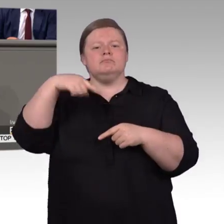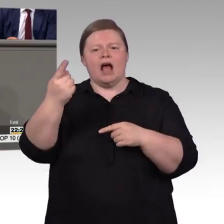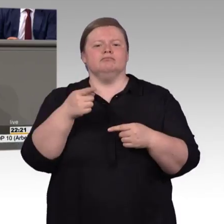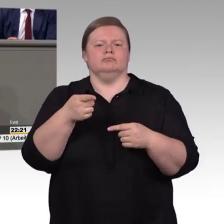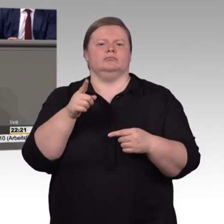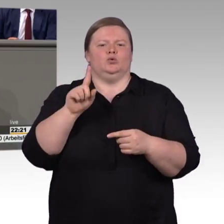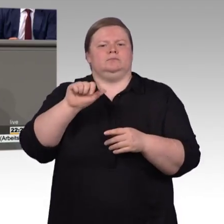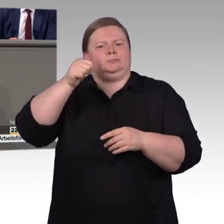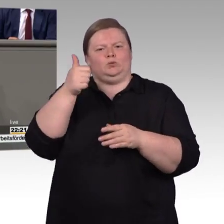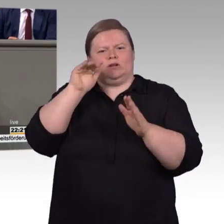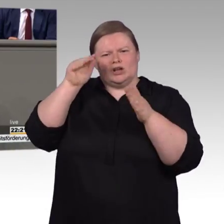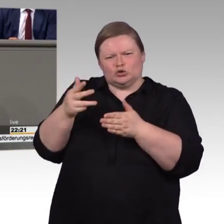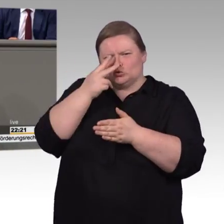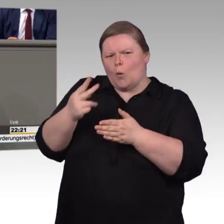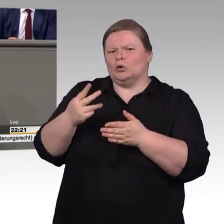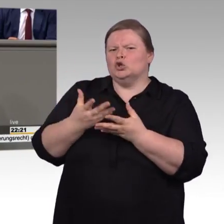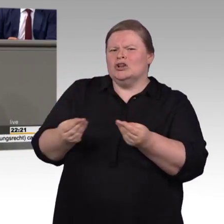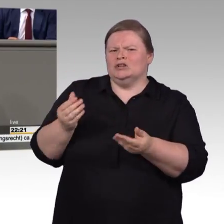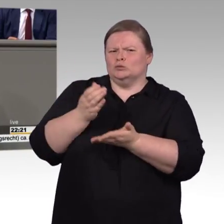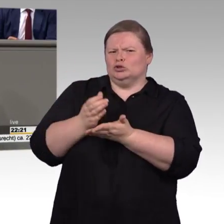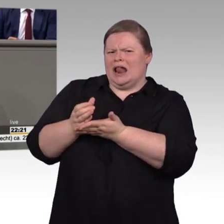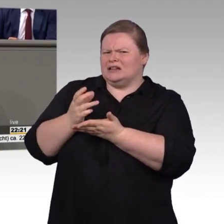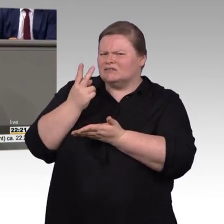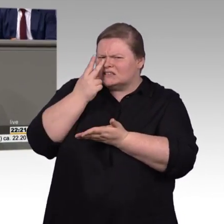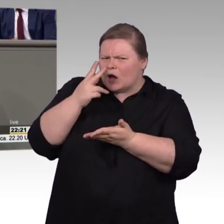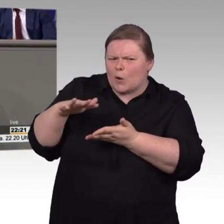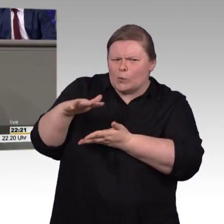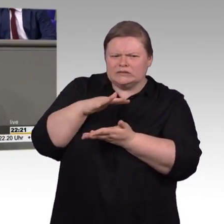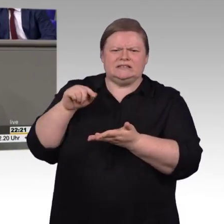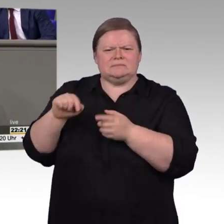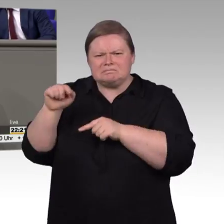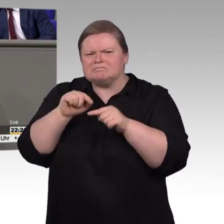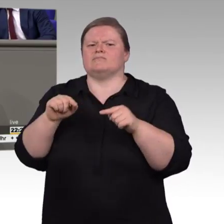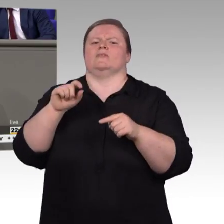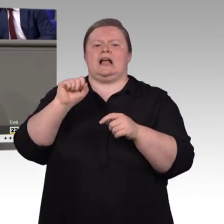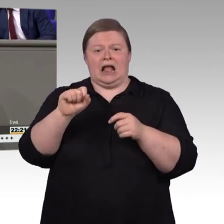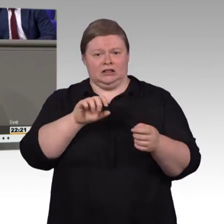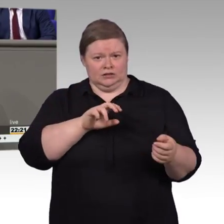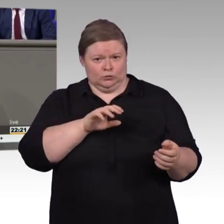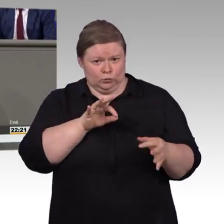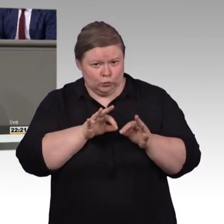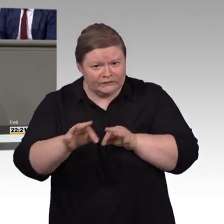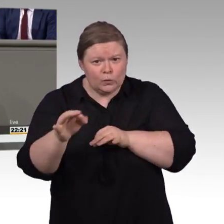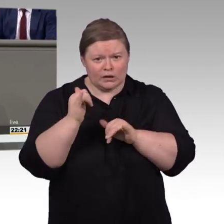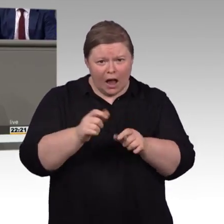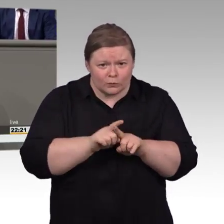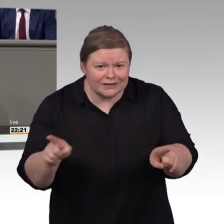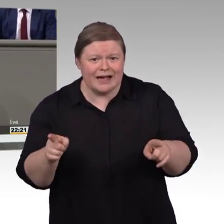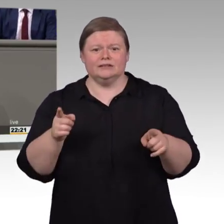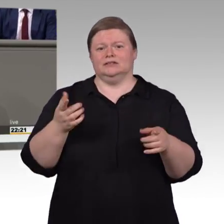den besonderen Fokus auf die Schlichtungsstellen legen, dass diese entsprechend auch durchgeführt werden können,